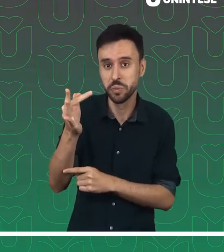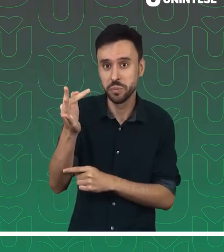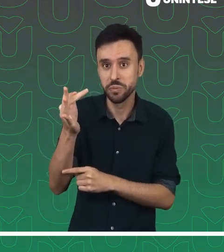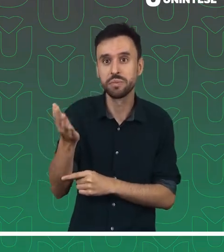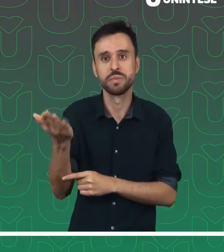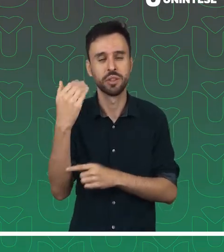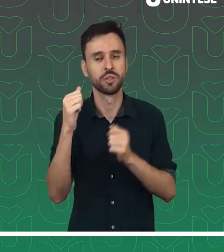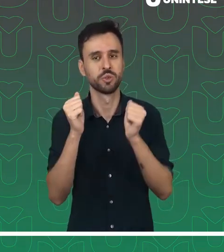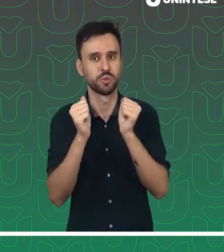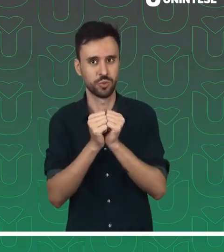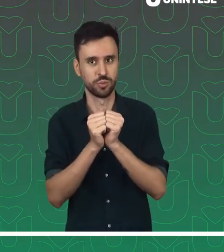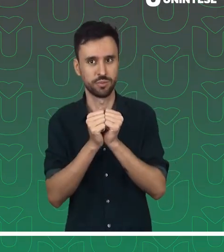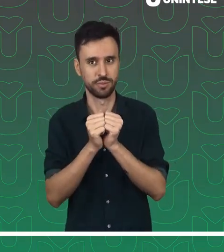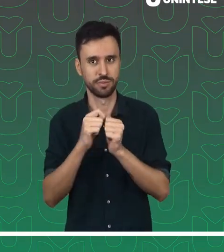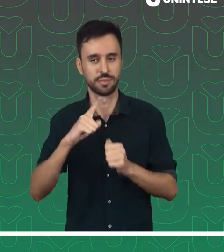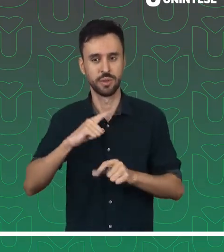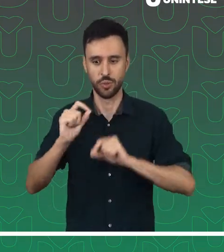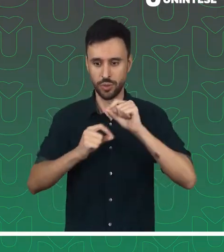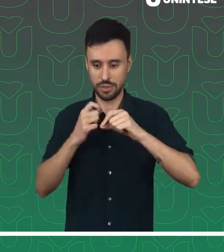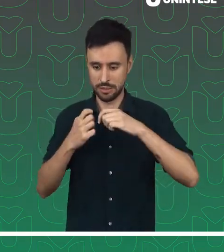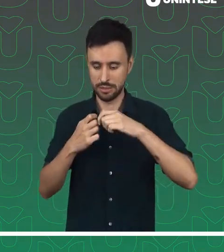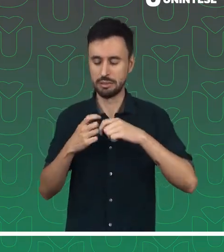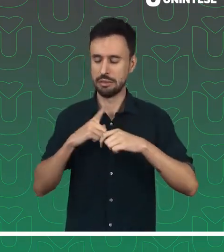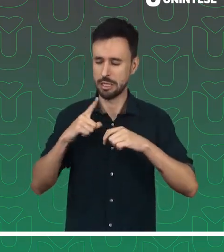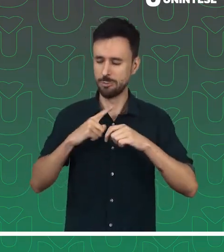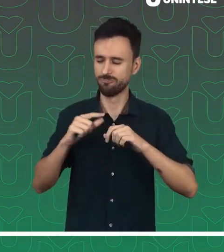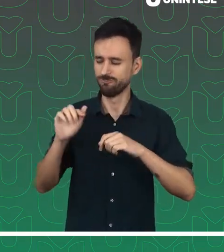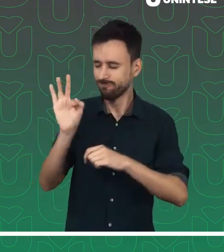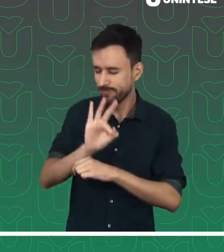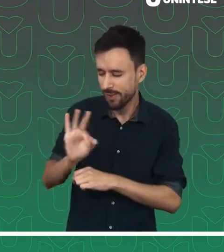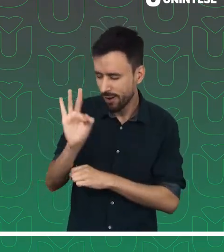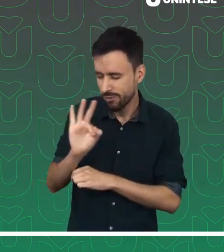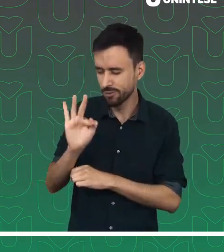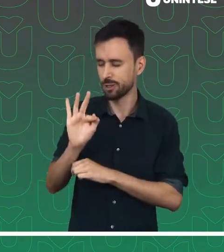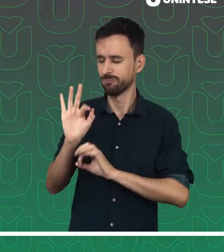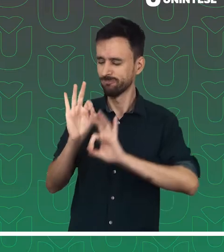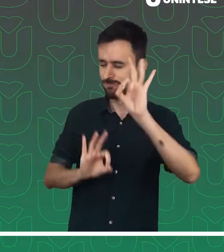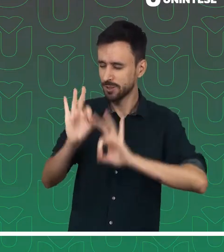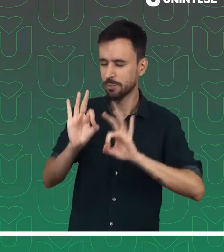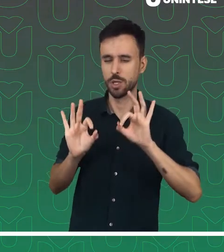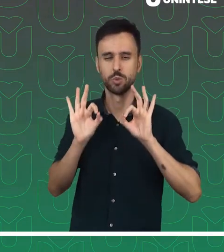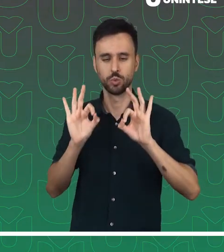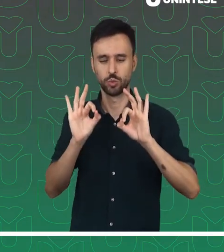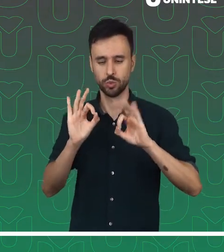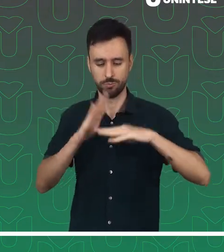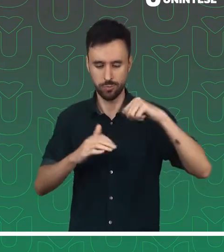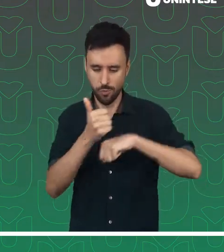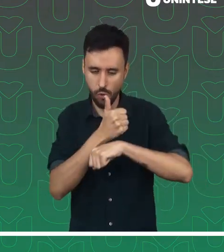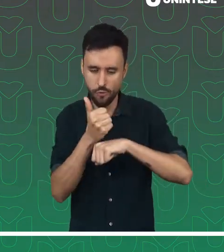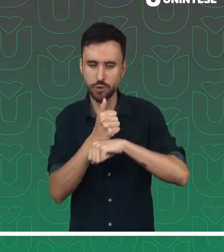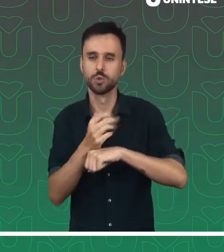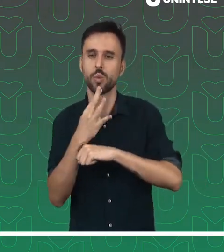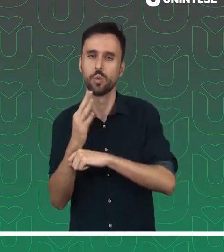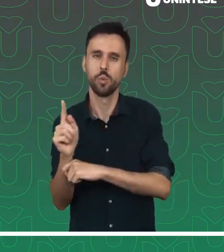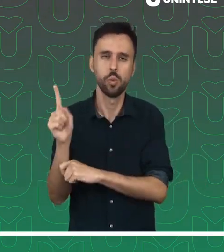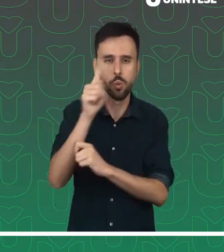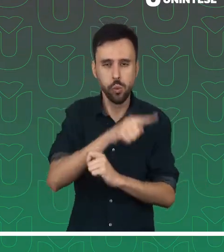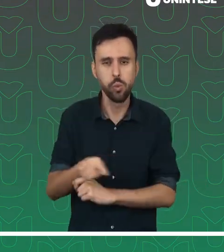Então venha estudar na Uníntese. Nós temos a melhor estrutura de ensino à distância, com professores capacitados, conhecedores do mercado de